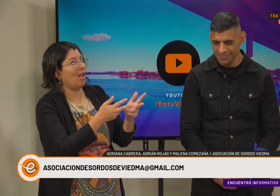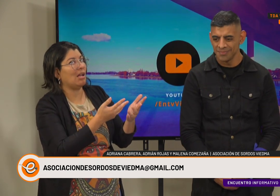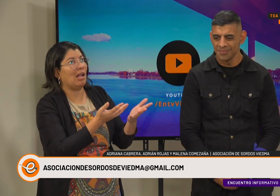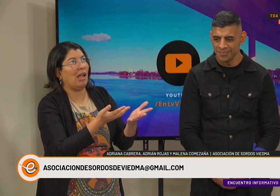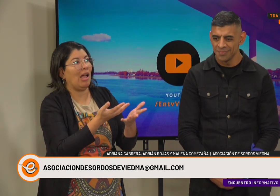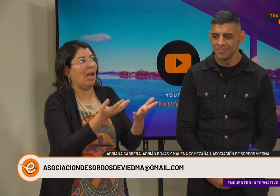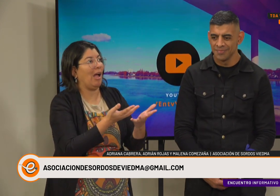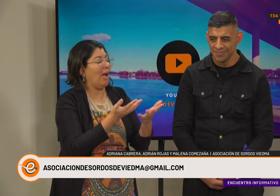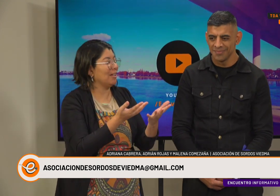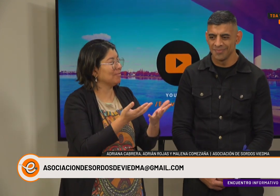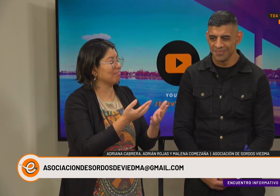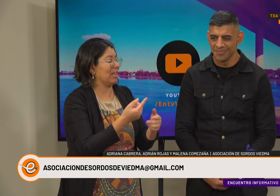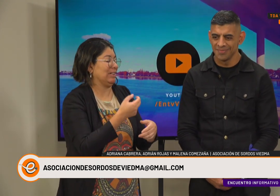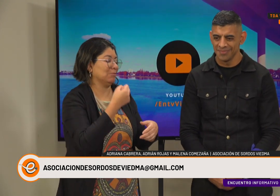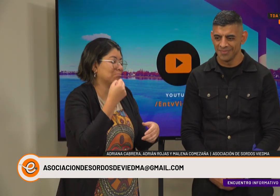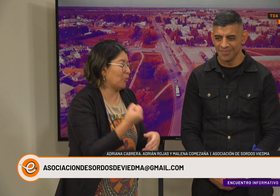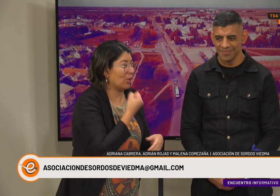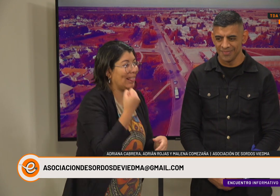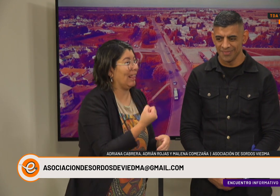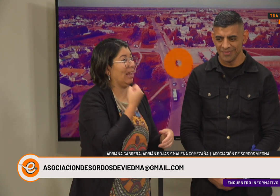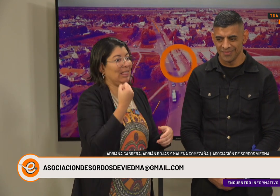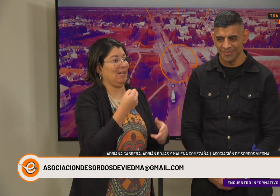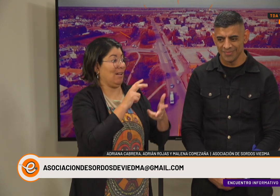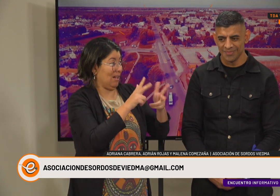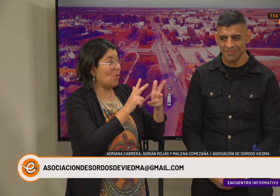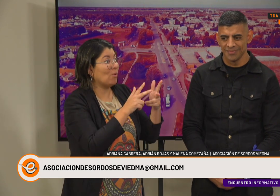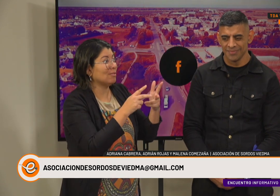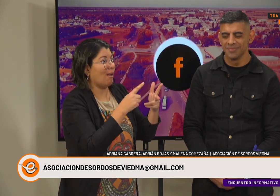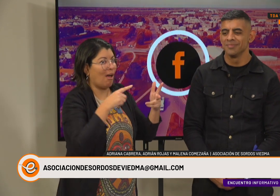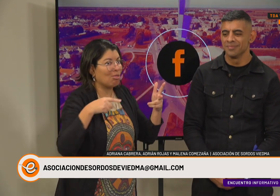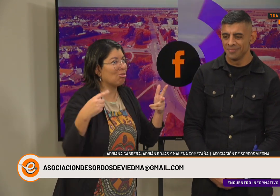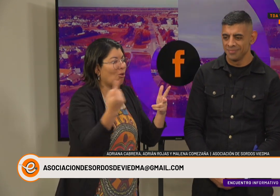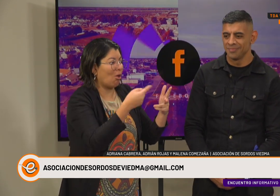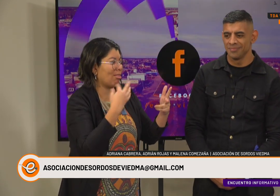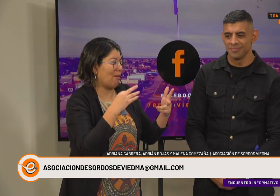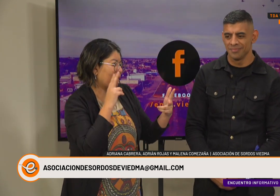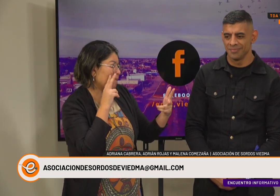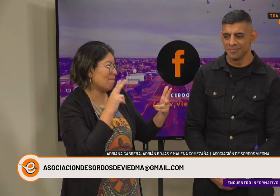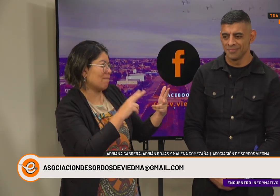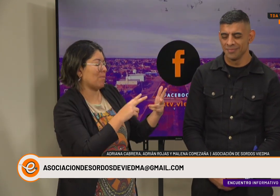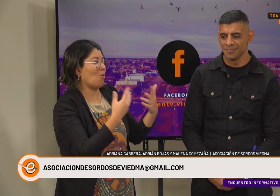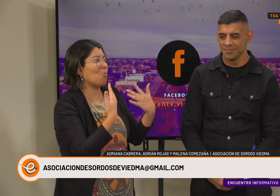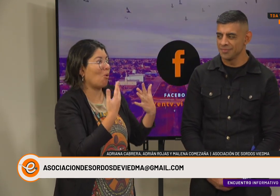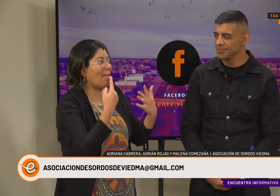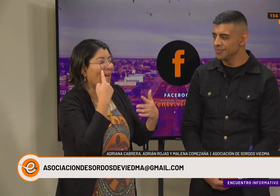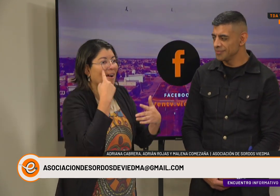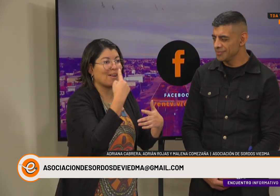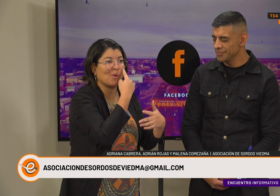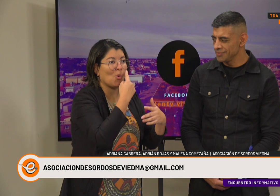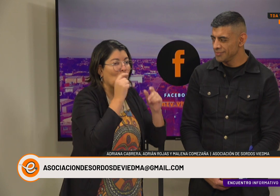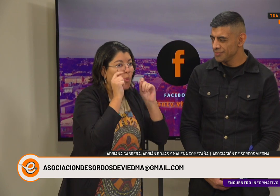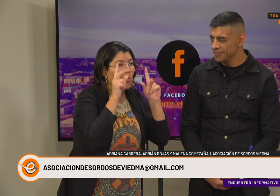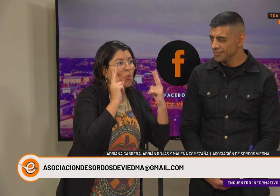de la lengua de señas. Pero es súper importante, la lengua de señas, ver,